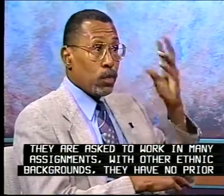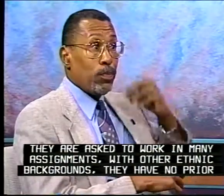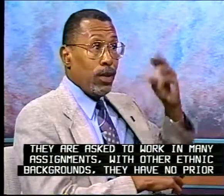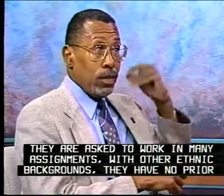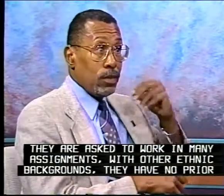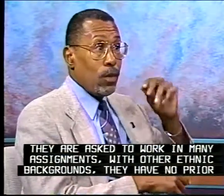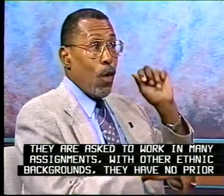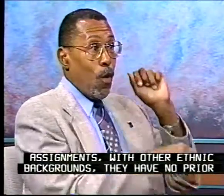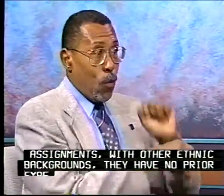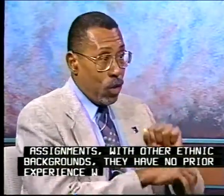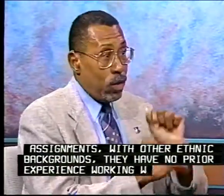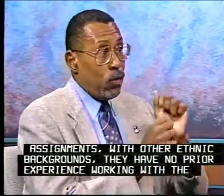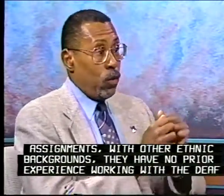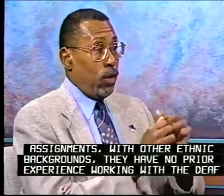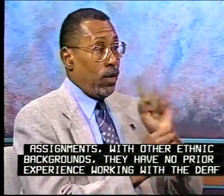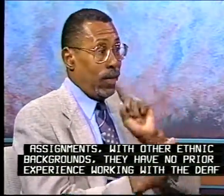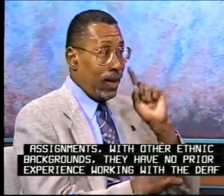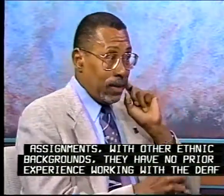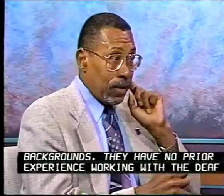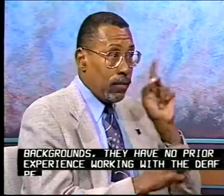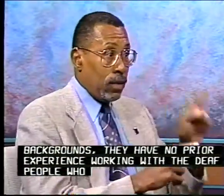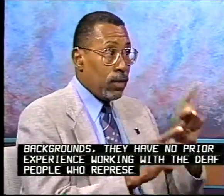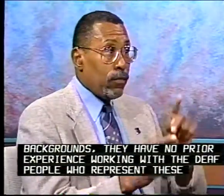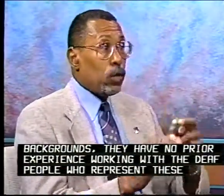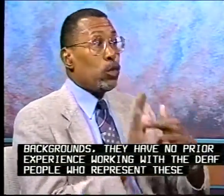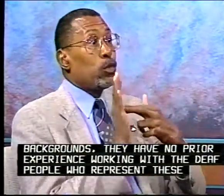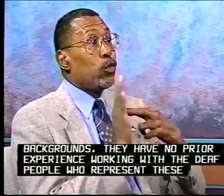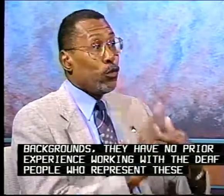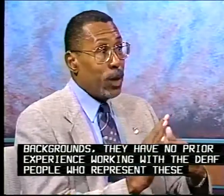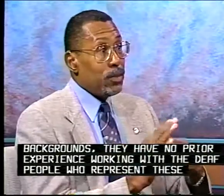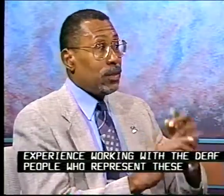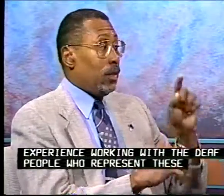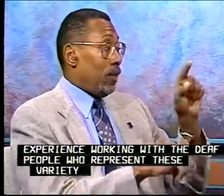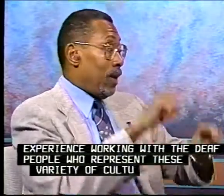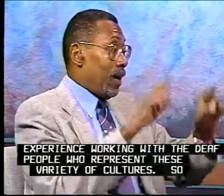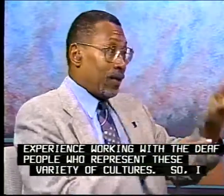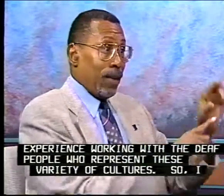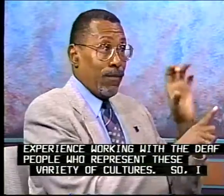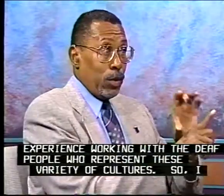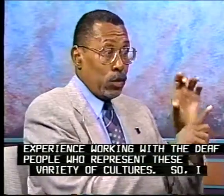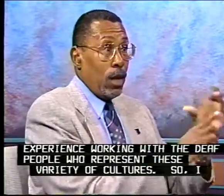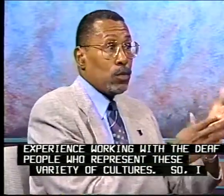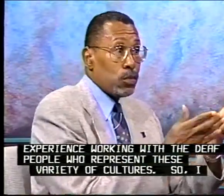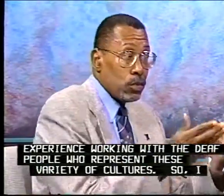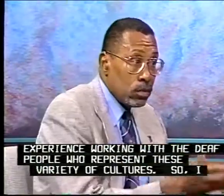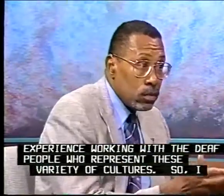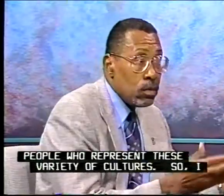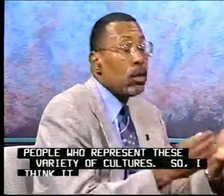with other ethnic backgrounds, they have no prior experience working with those deaf people who represent these variety of cultures.